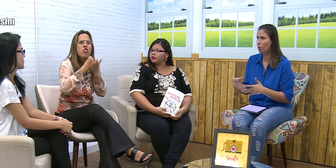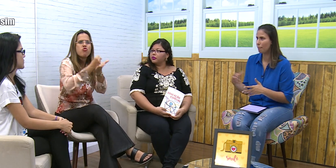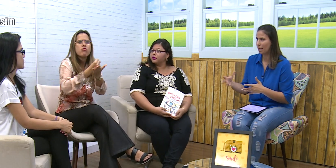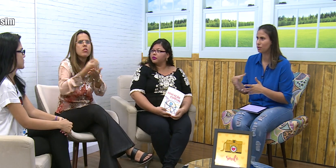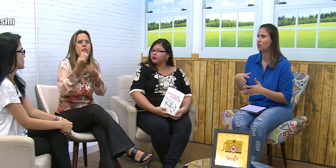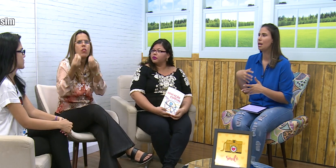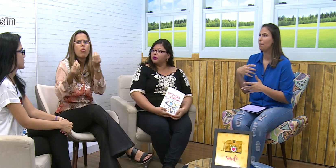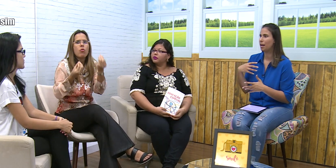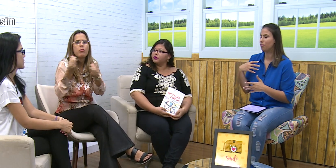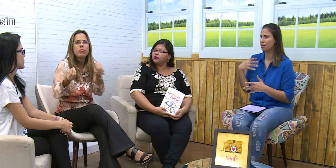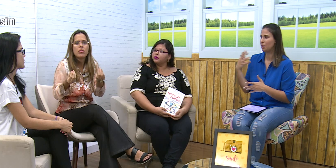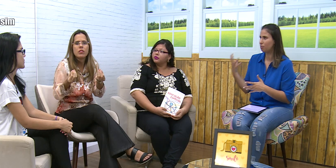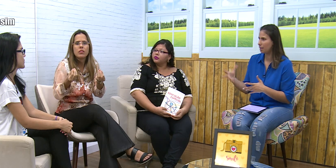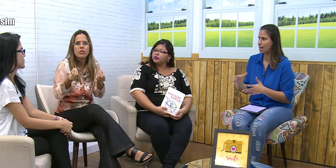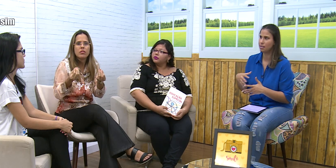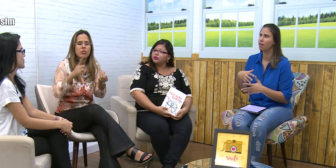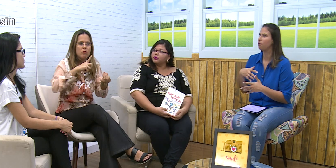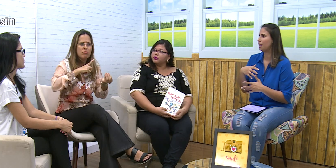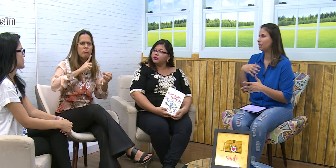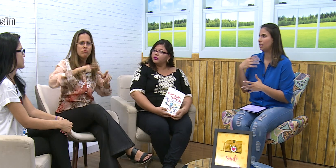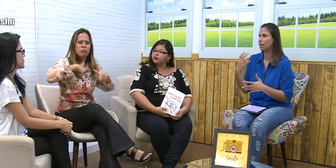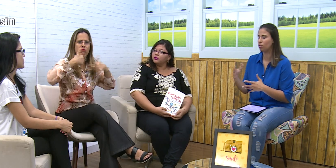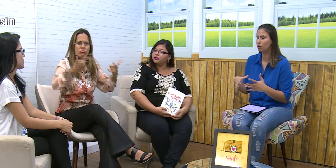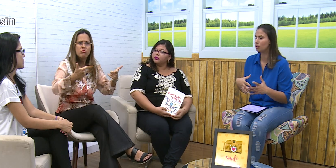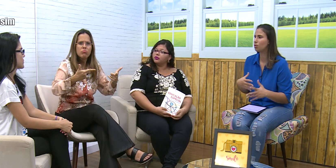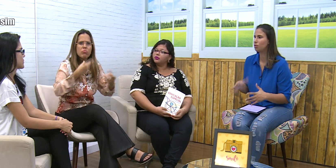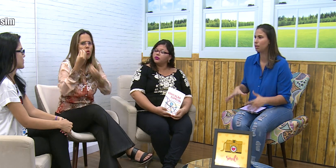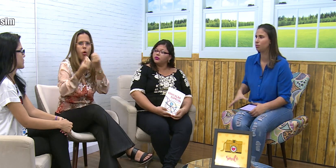meios para que você pudesse, enfim, adquirir todo o seu conteúdo?